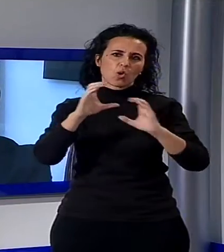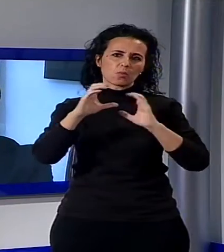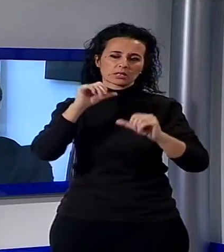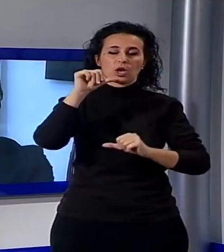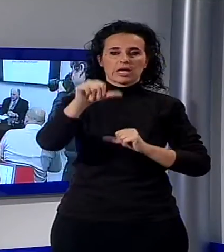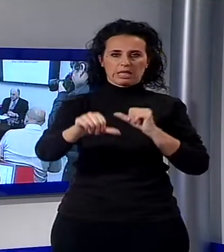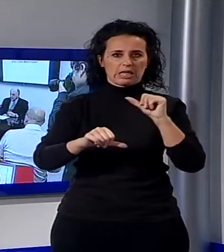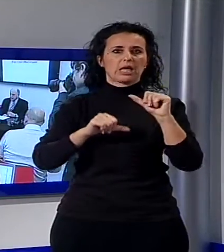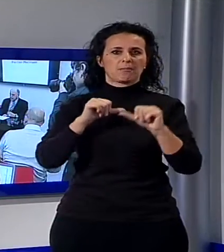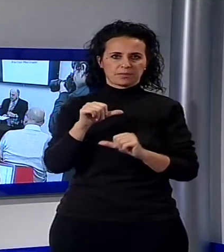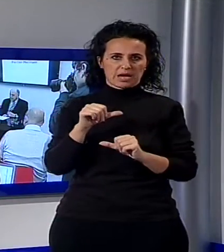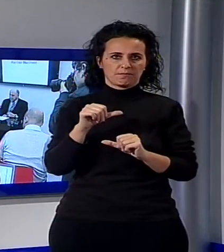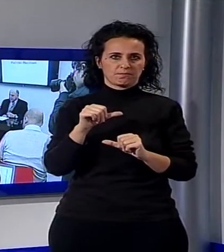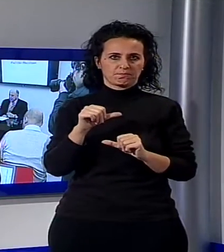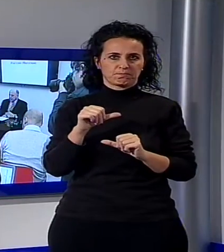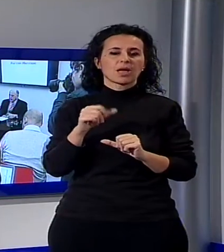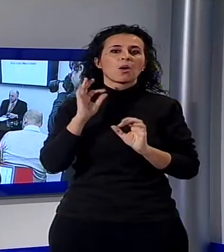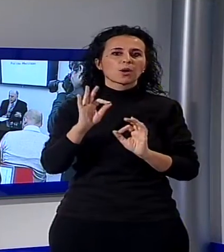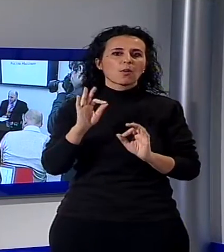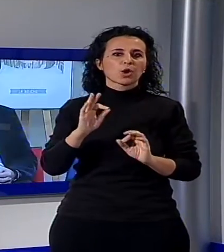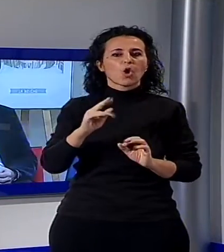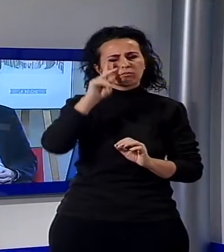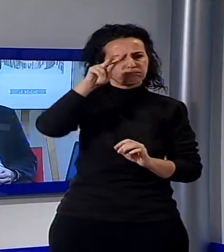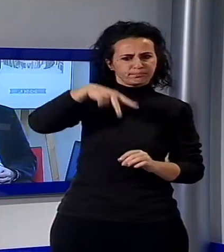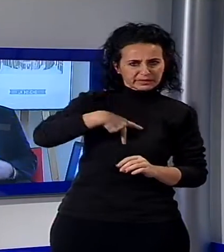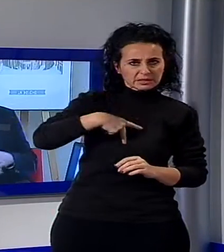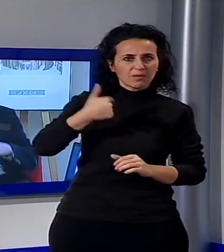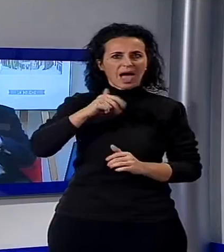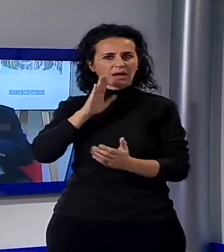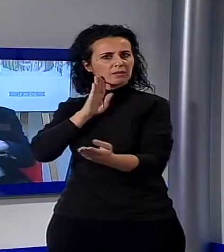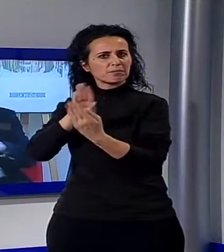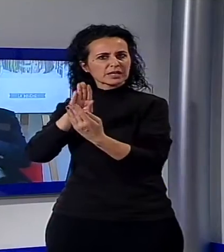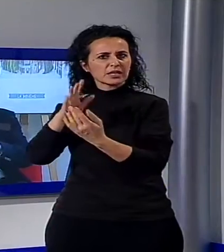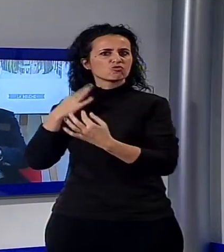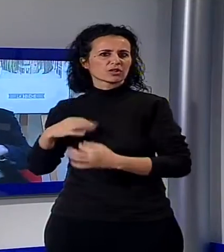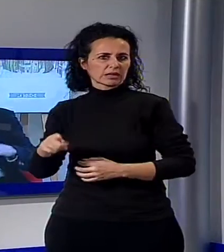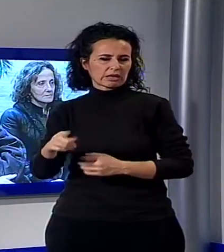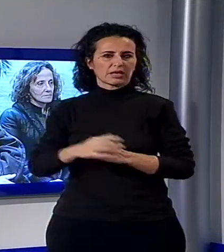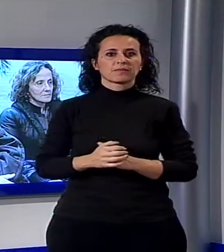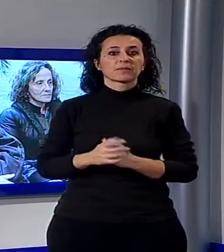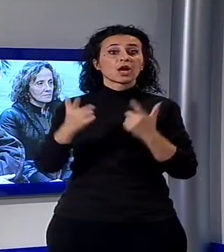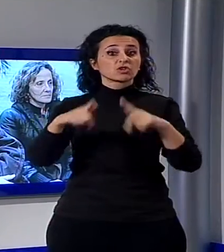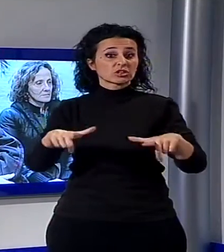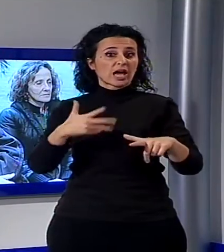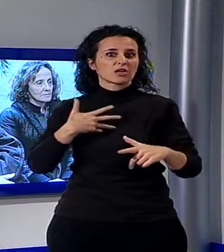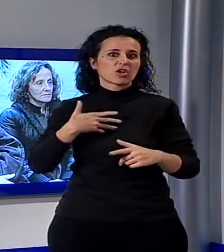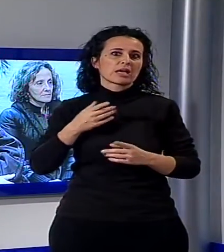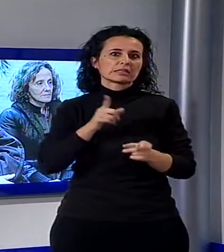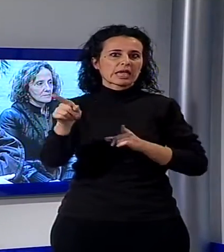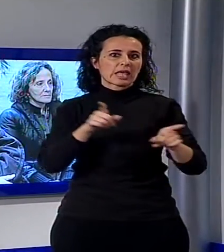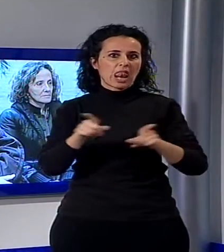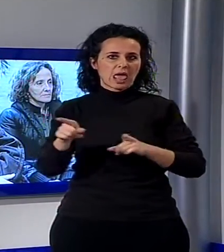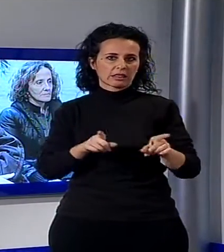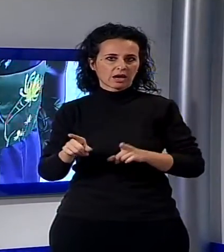se stessa sia nei rapporti con la città e con i turisti. La città si è arricchita della segnaletica con l'indicazione della casa